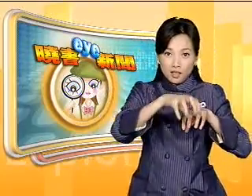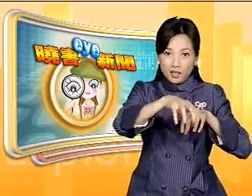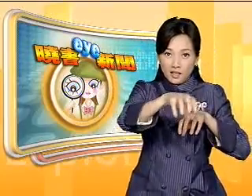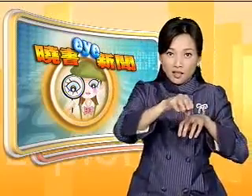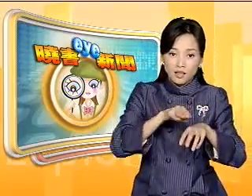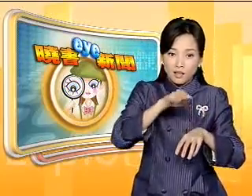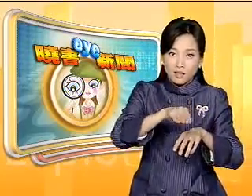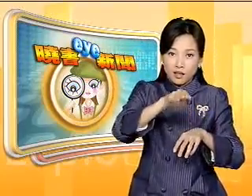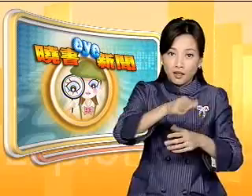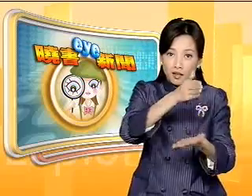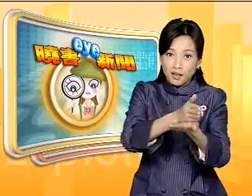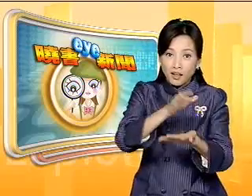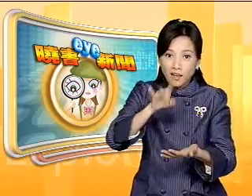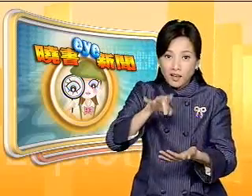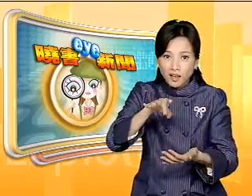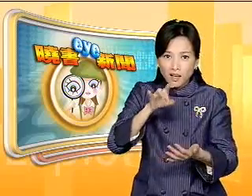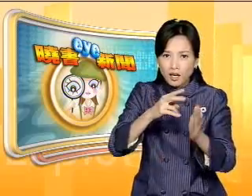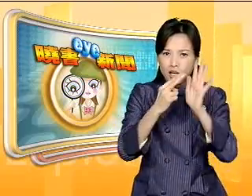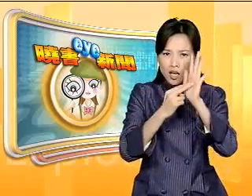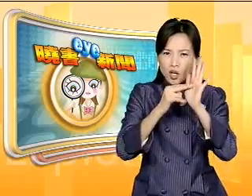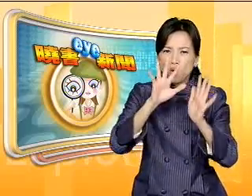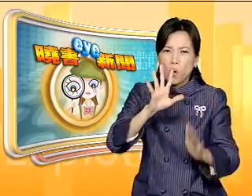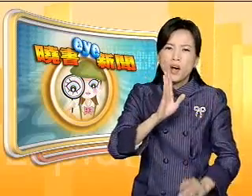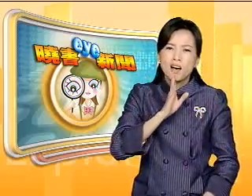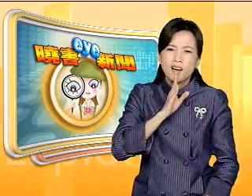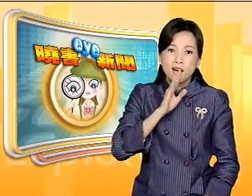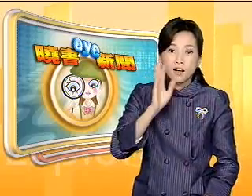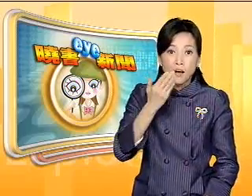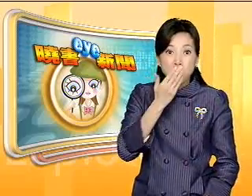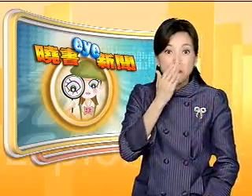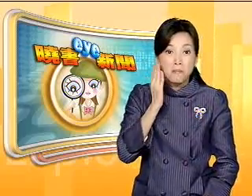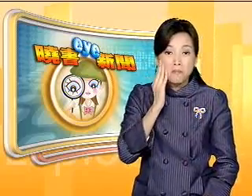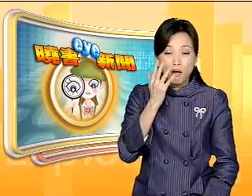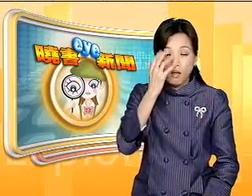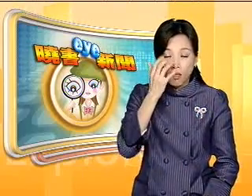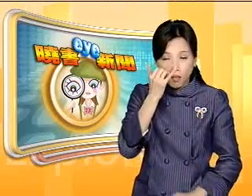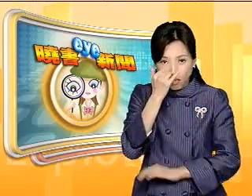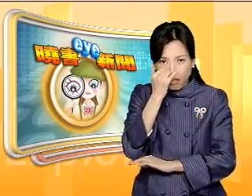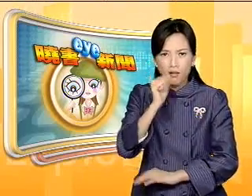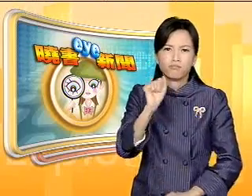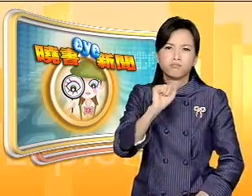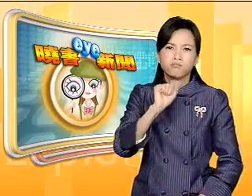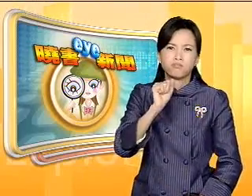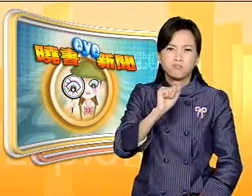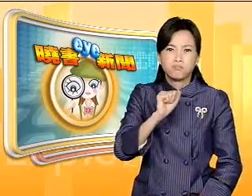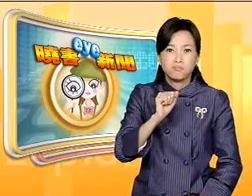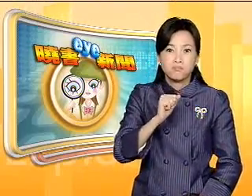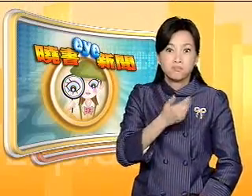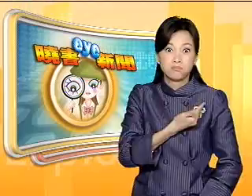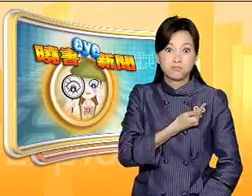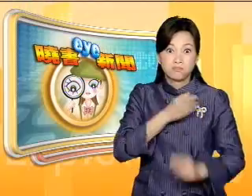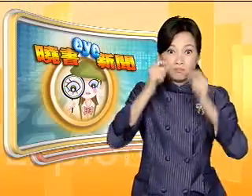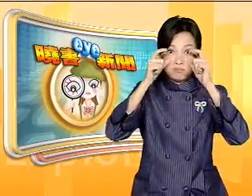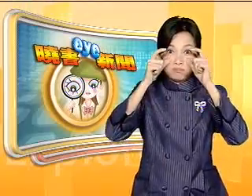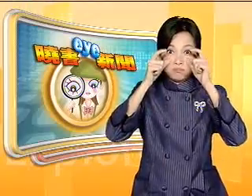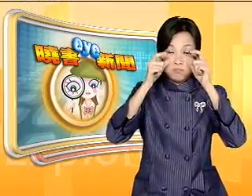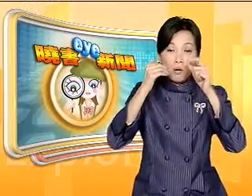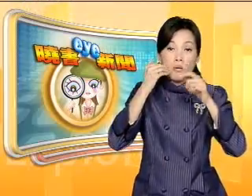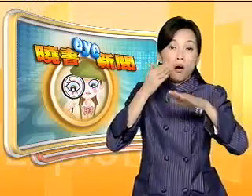示字幕不过听障朋友搭车的时候一定要睁大眼睛不能够打瞌睡这样才不会睡过